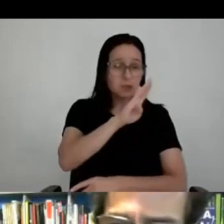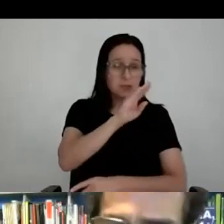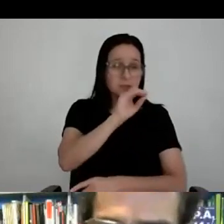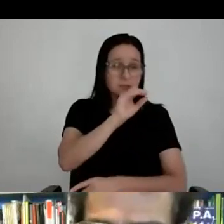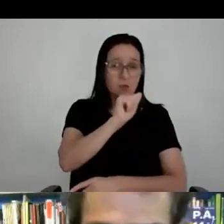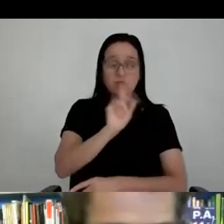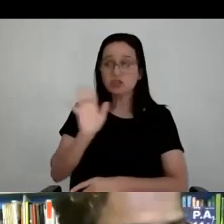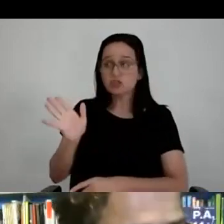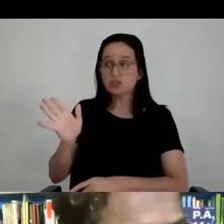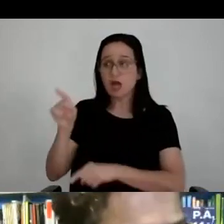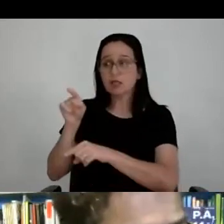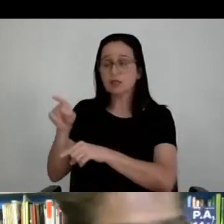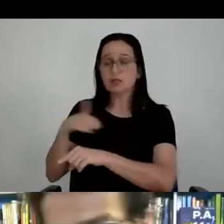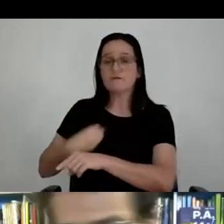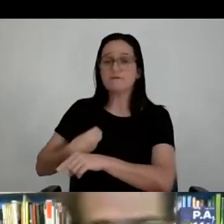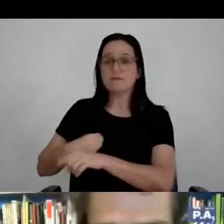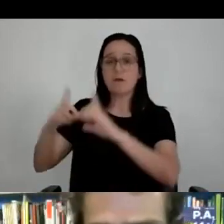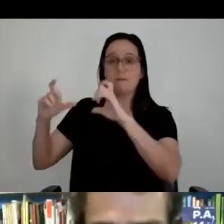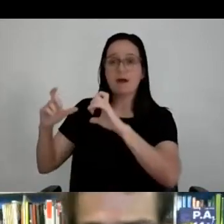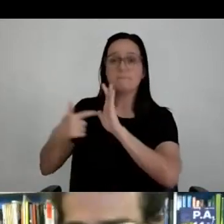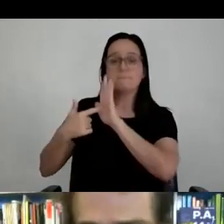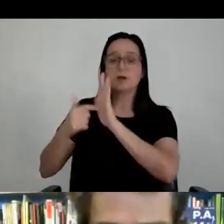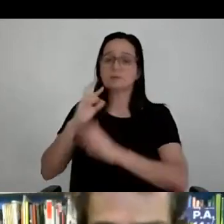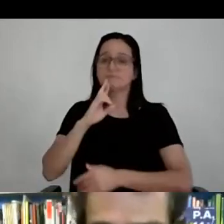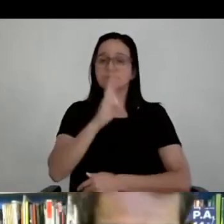esse resultado. Então, a foi para Madrid.